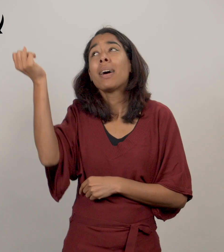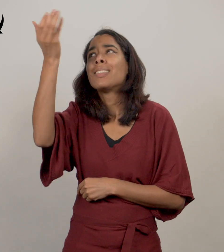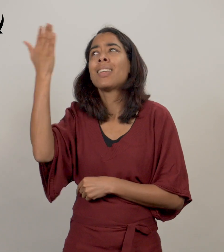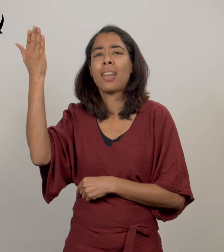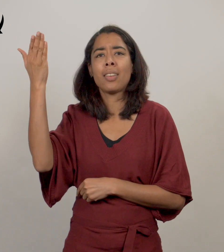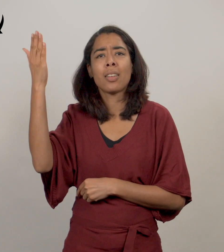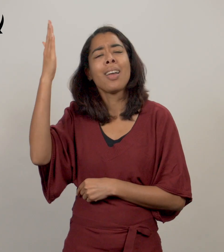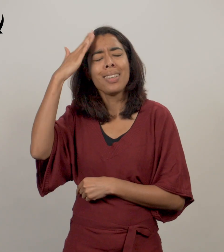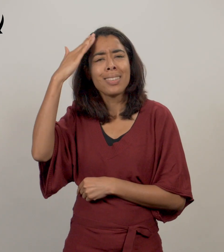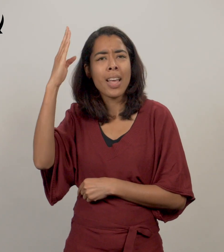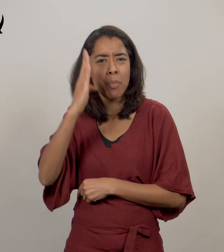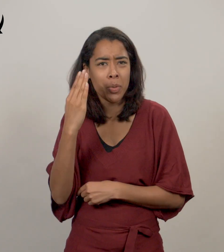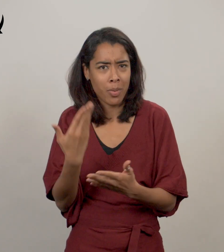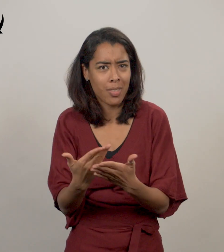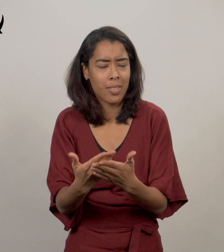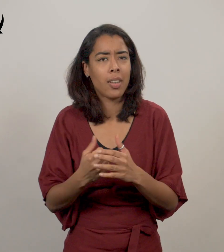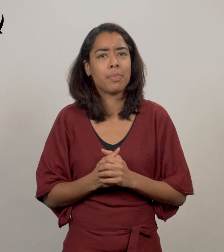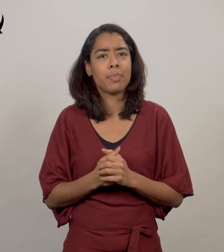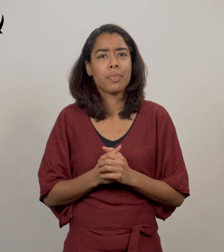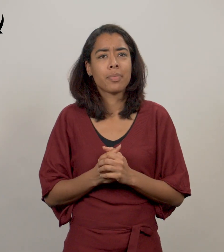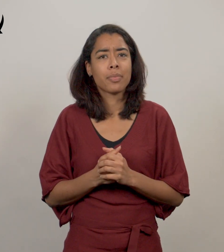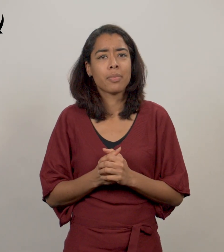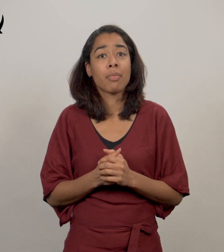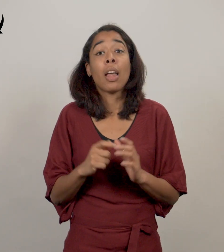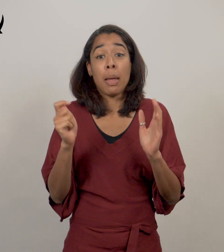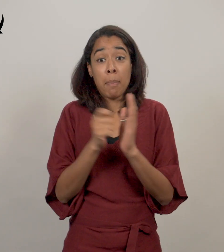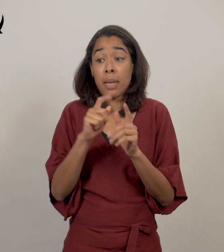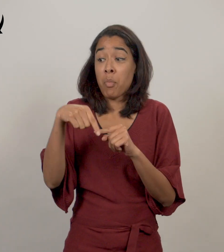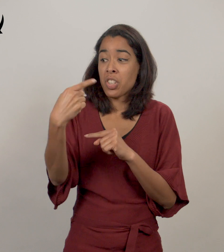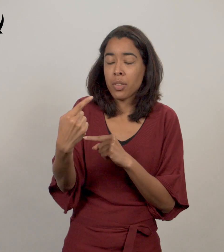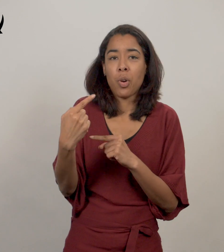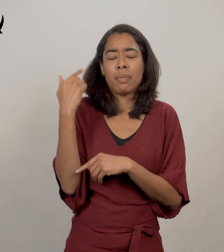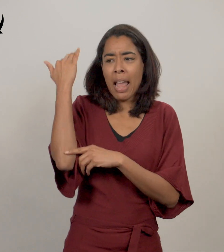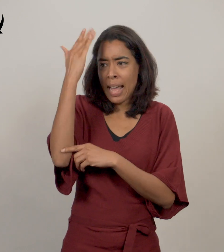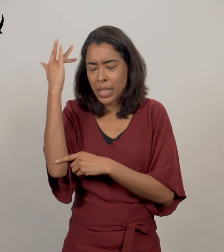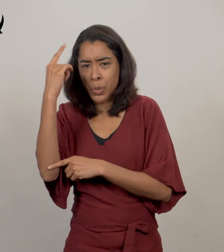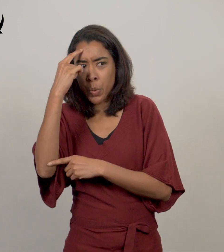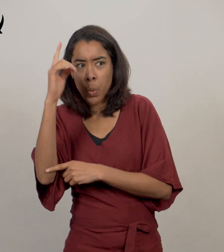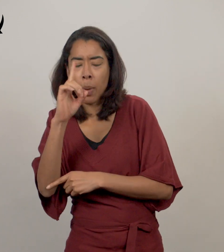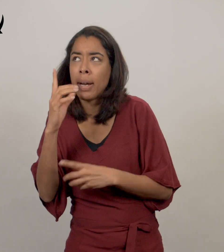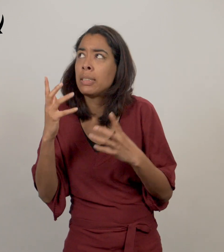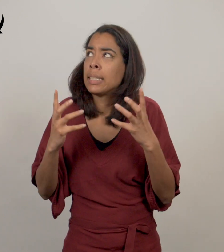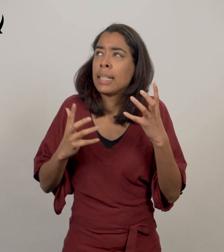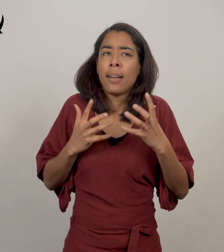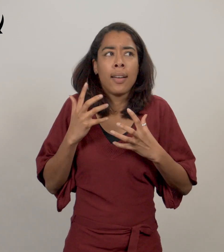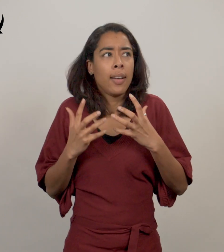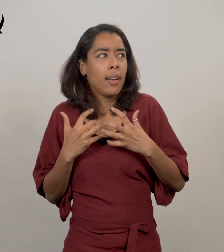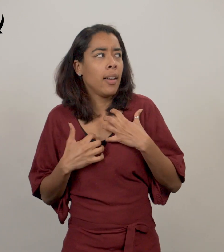avez besoin. Alors dorénavant, lorsque viendront les doutes, lorsque l'incrédulité pointera son nez, lorsque les